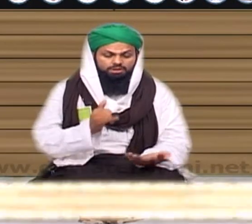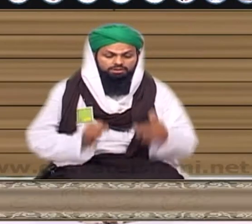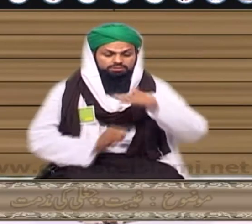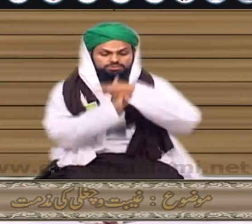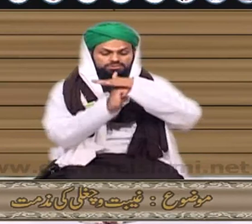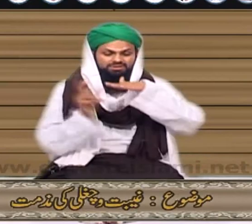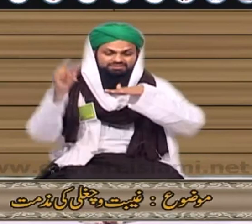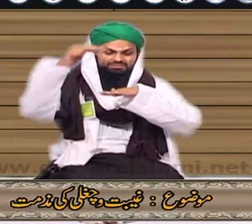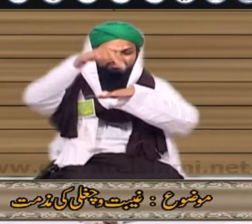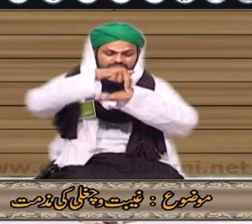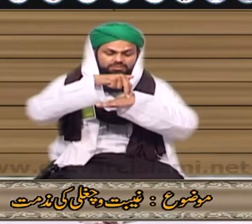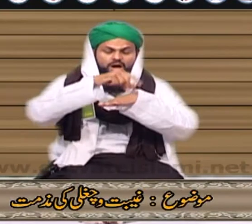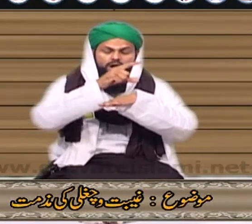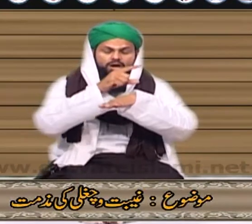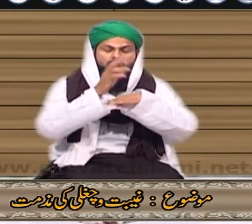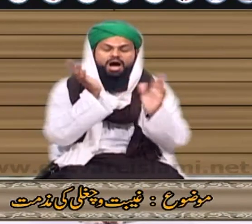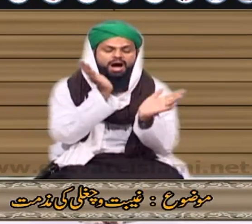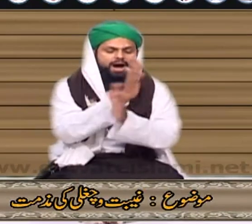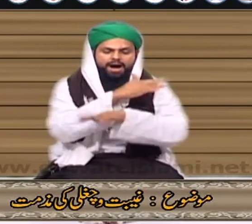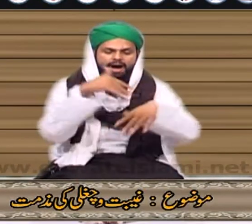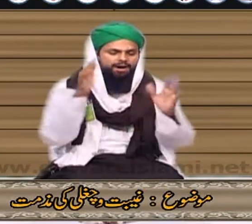حالانکہ دور کر اگر چھت پر چڑ جائیں تو گنجاش ہوتی ہے